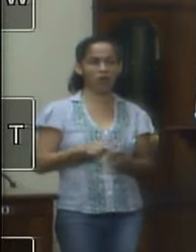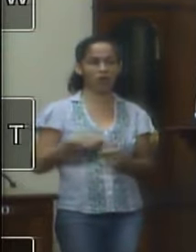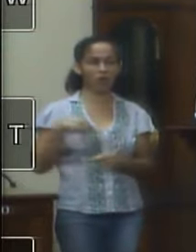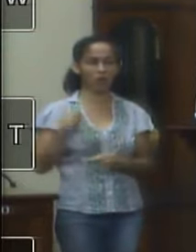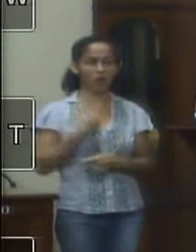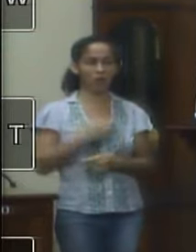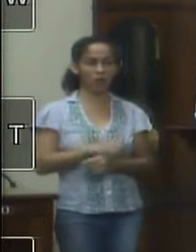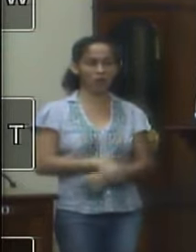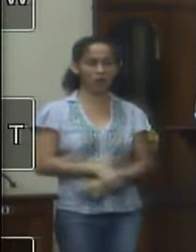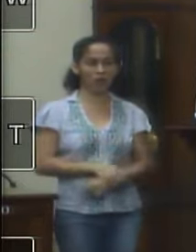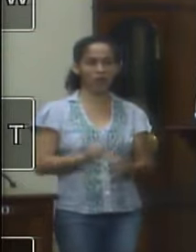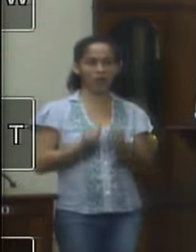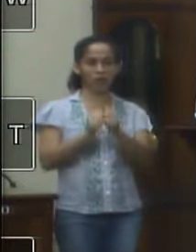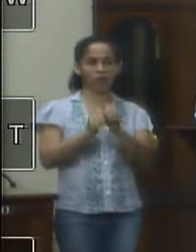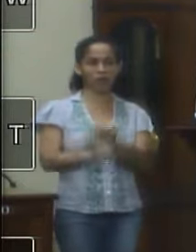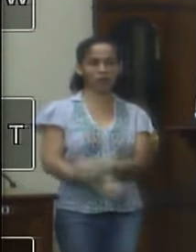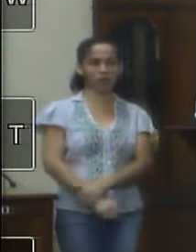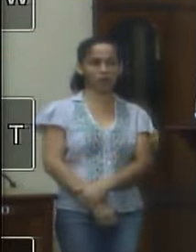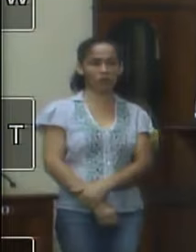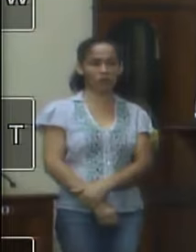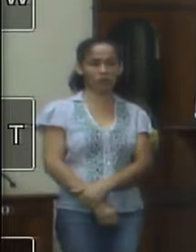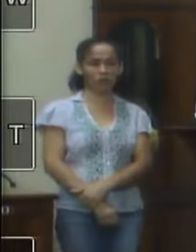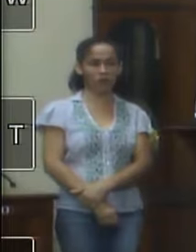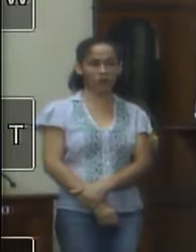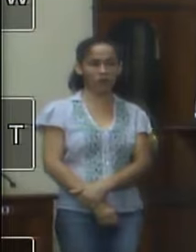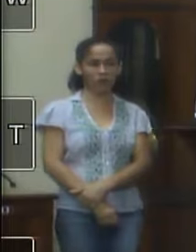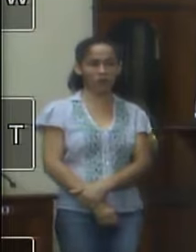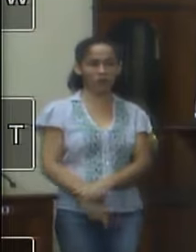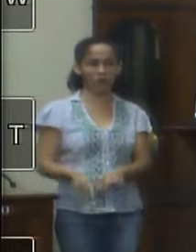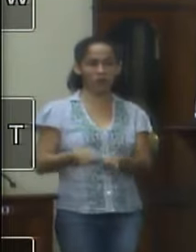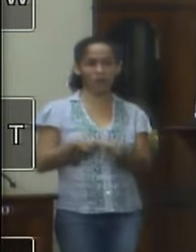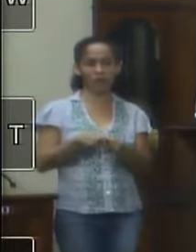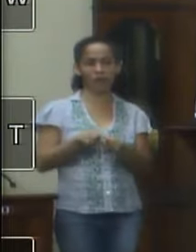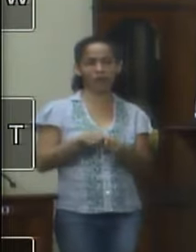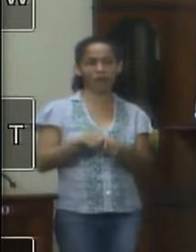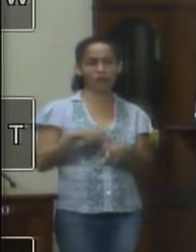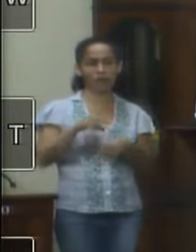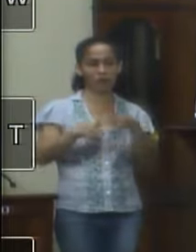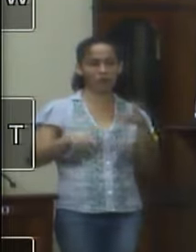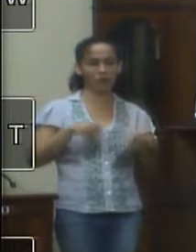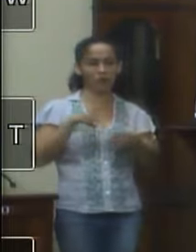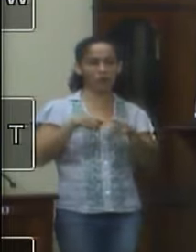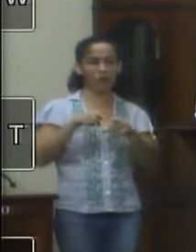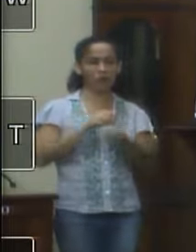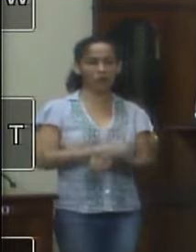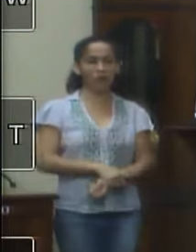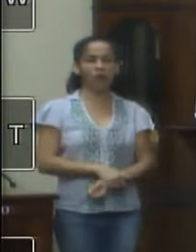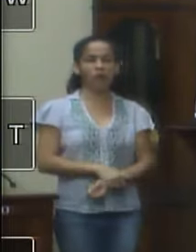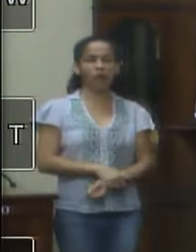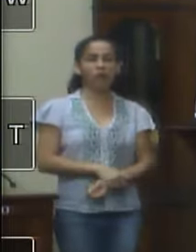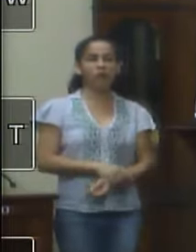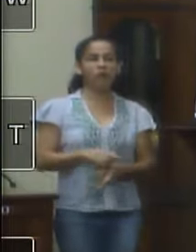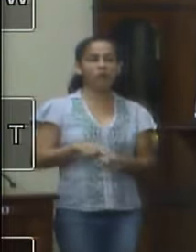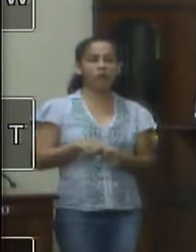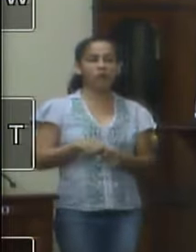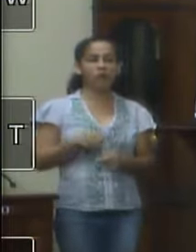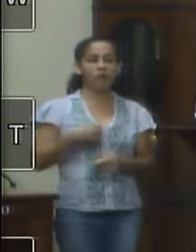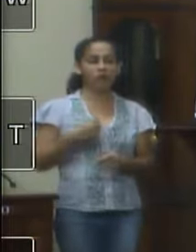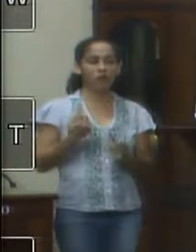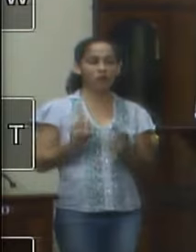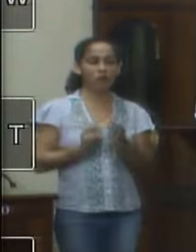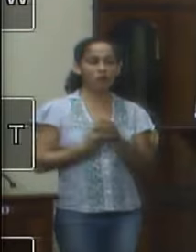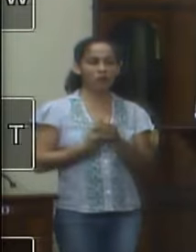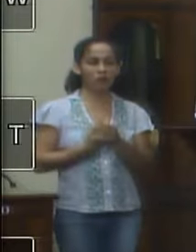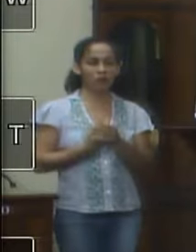nosso colegiado aqui dentro entende? e também com a população o que eu disse que eu tenho de denúncia no meu gabinete